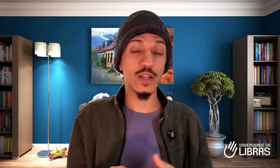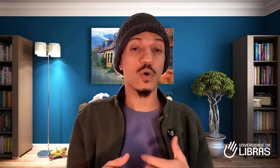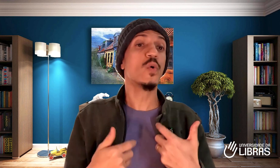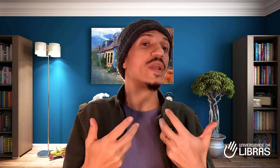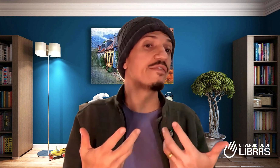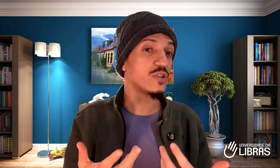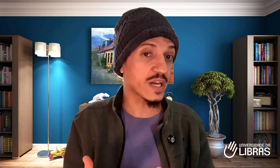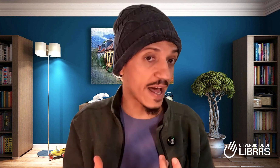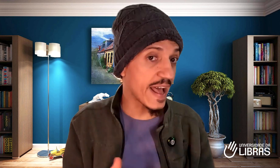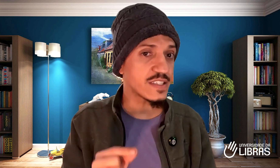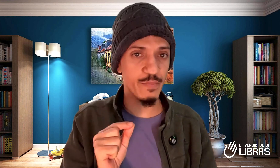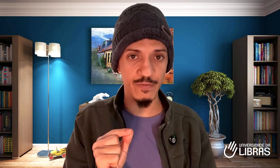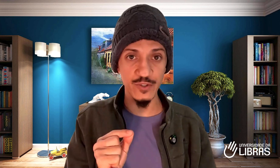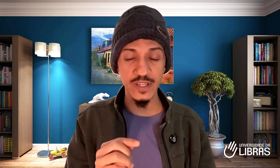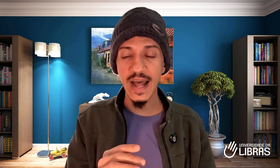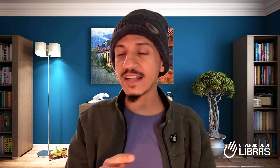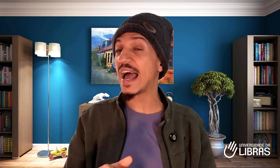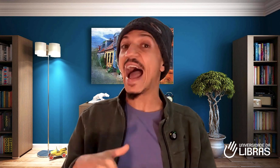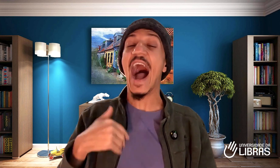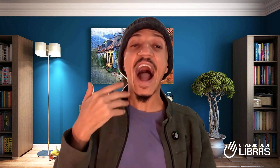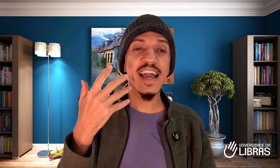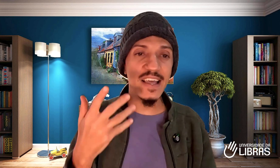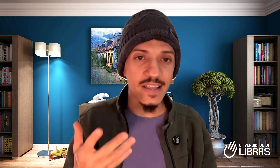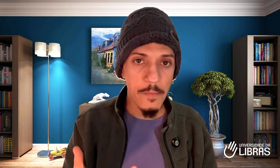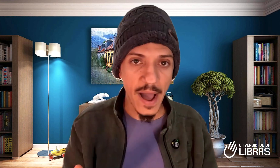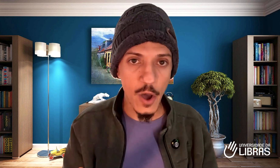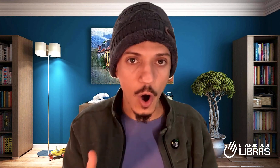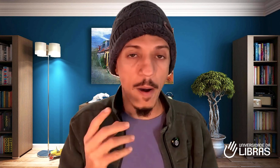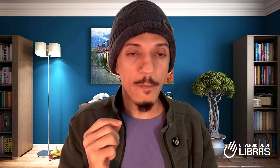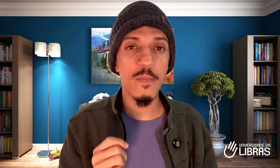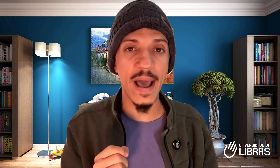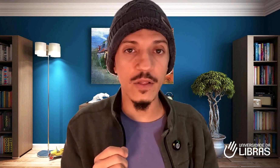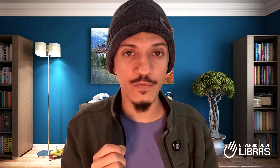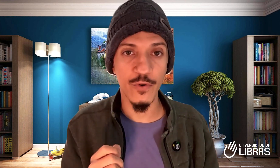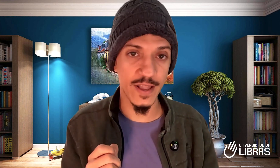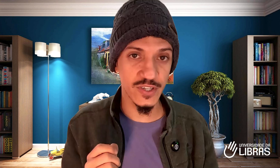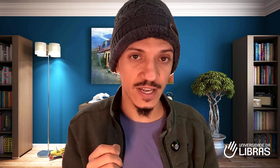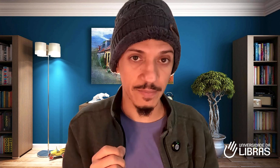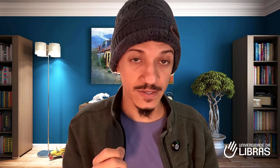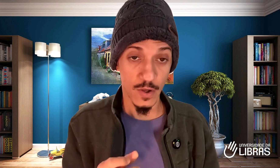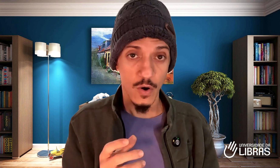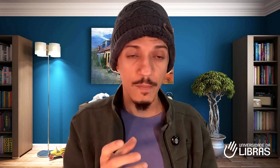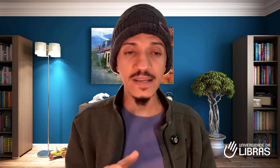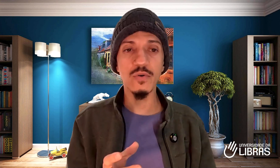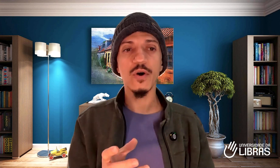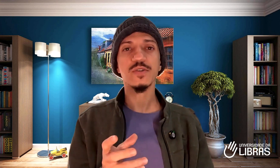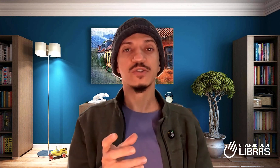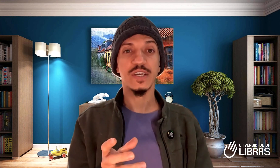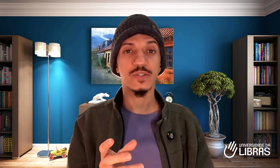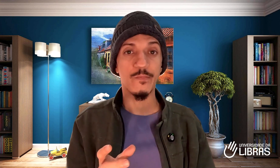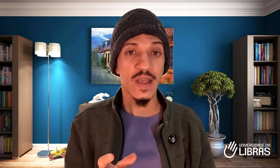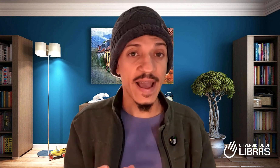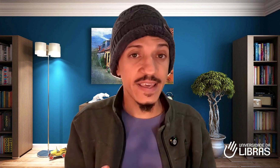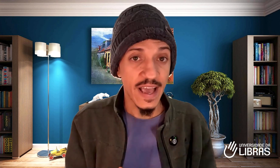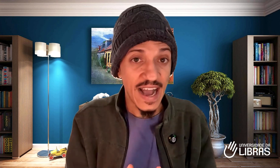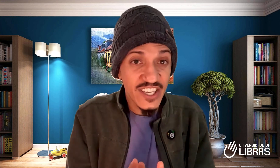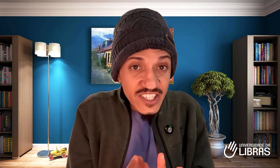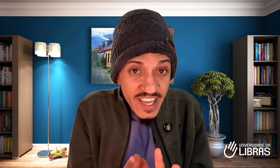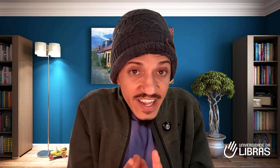um nível de clareza e profundidade ainda maior para o método fluente em Libras. O mais curioso disso é que a gente queria que